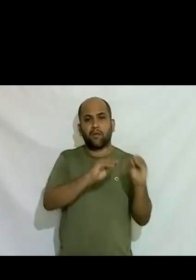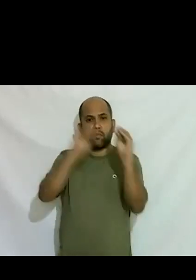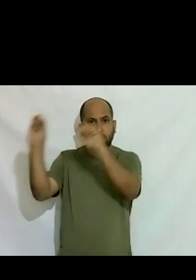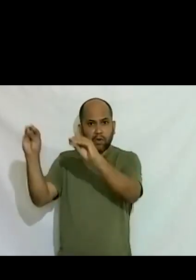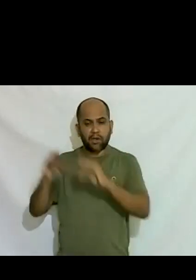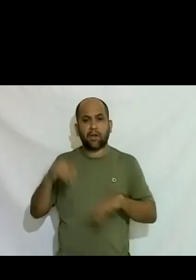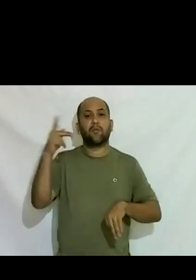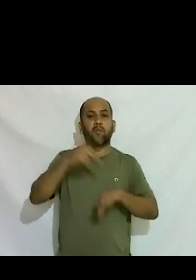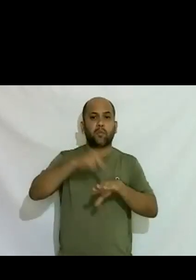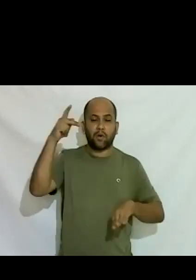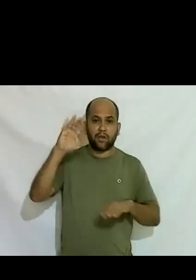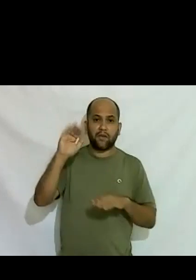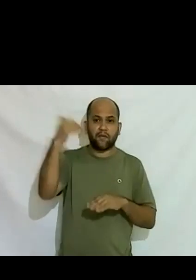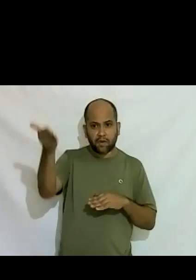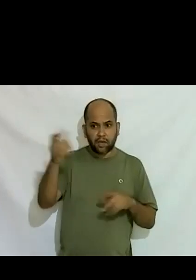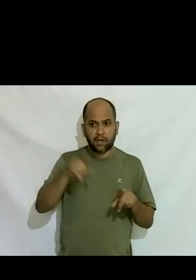pós-graduação no exterior